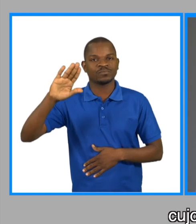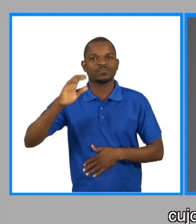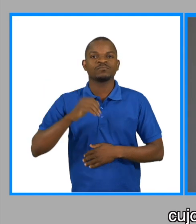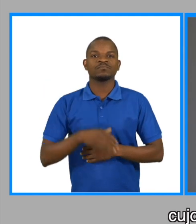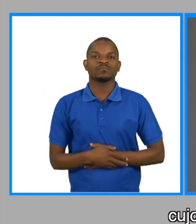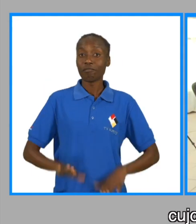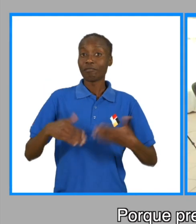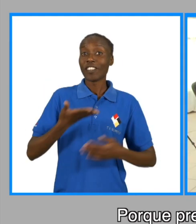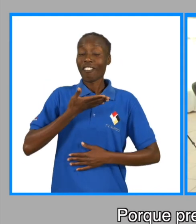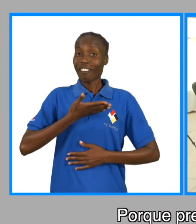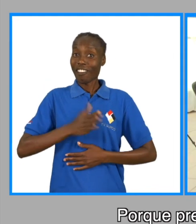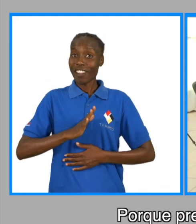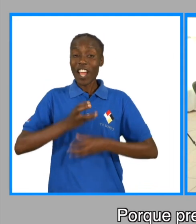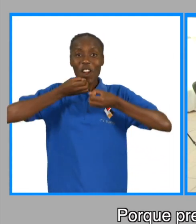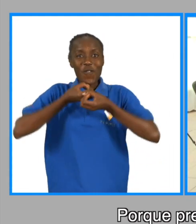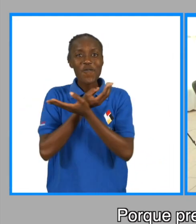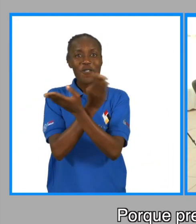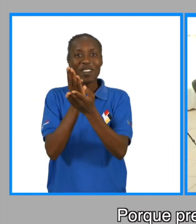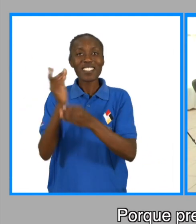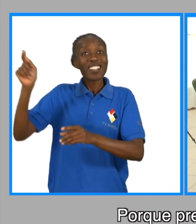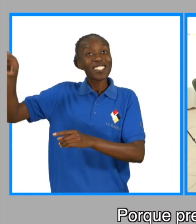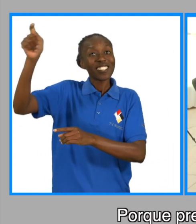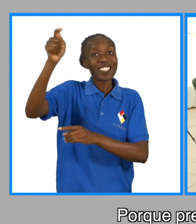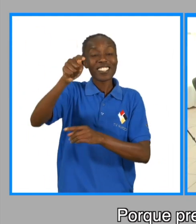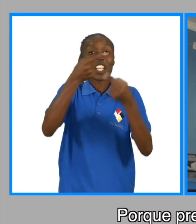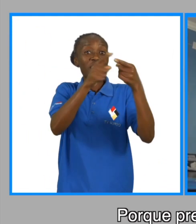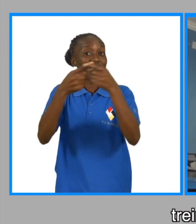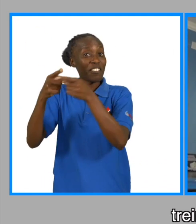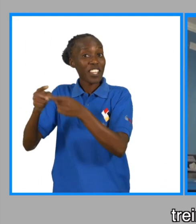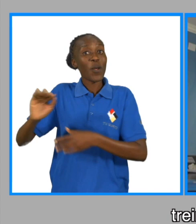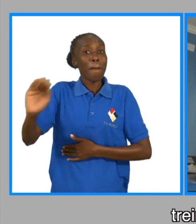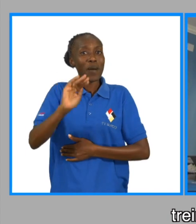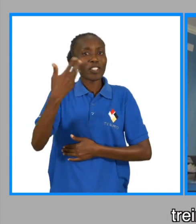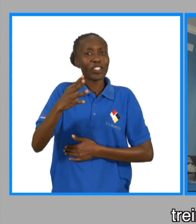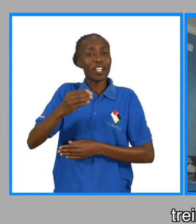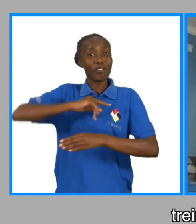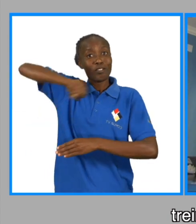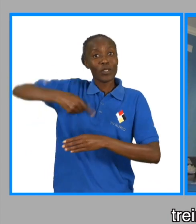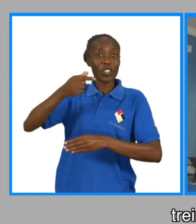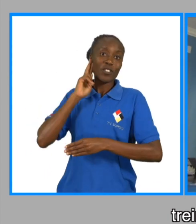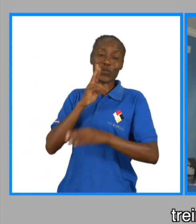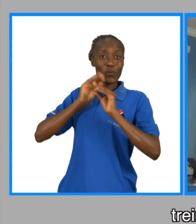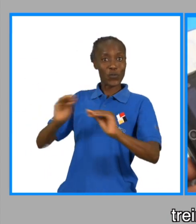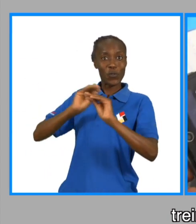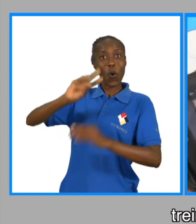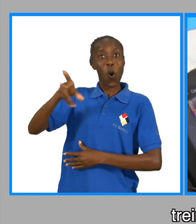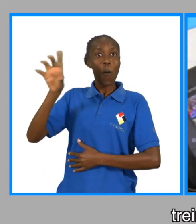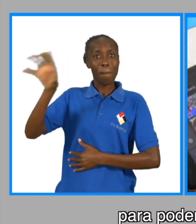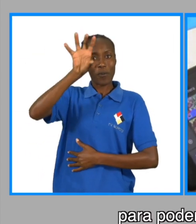a todo o país porque pretendemos que a informação segue de todos os lados treinamos jovens surdos de outras partes do país para